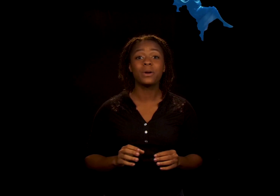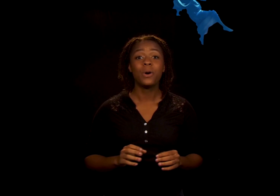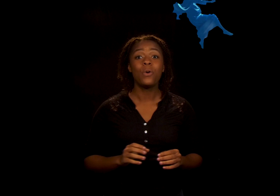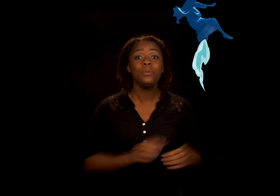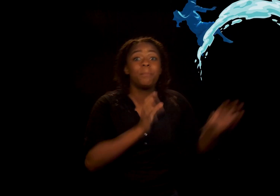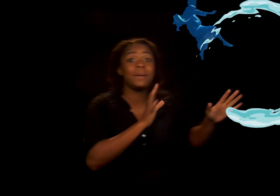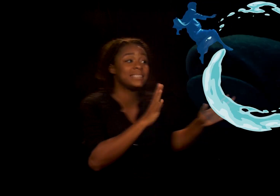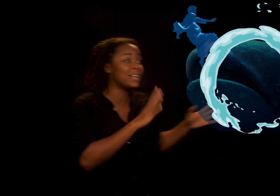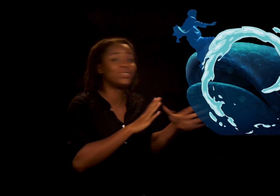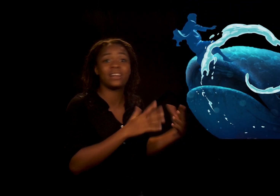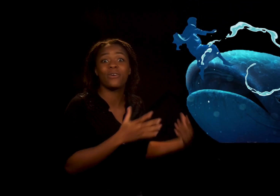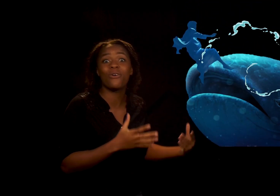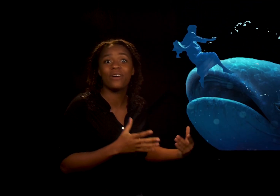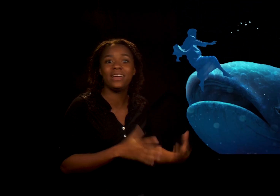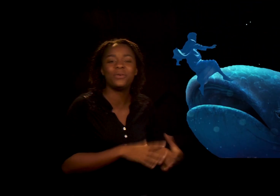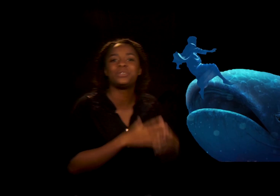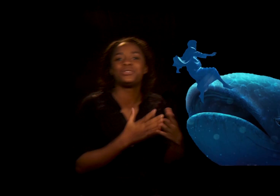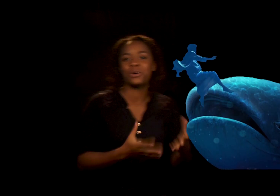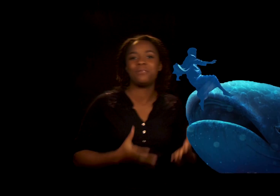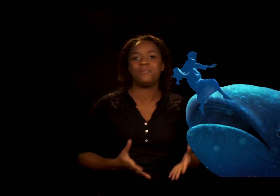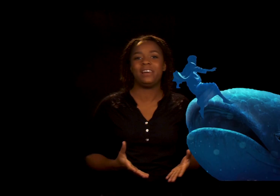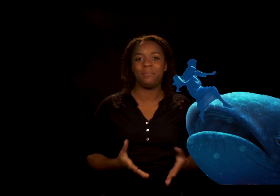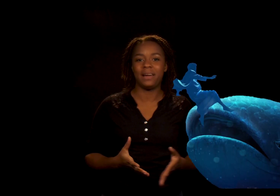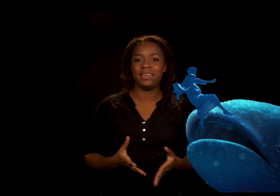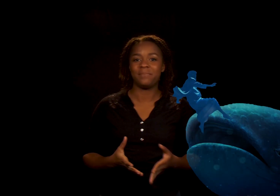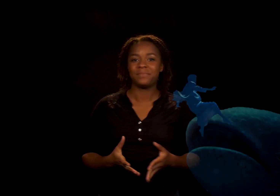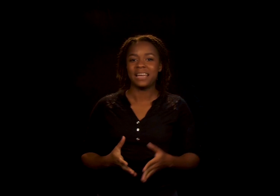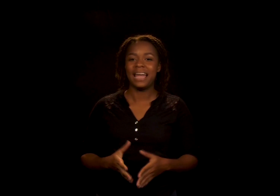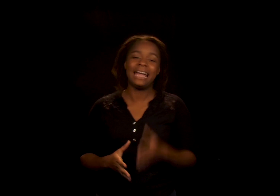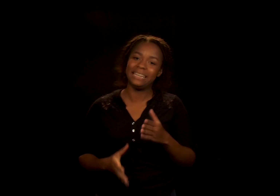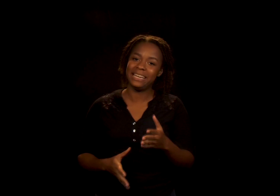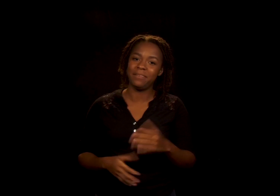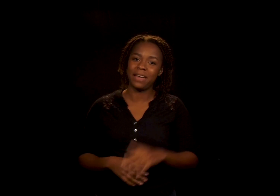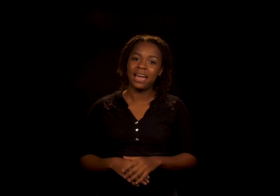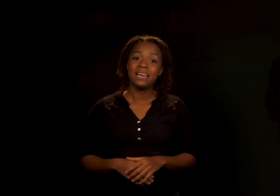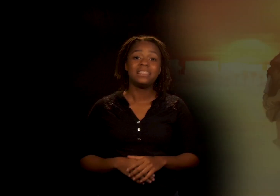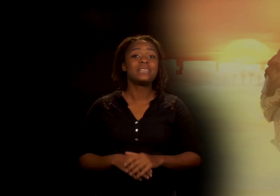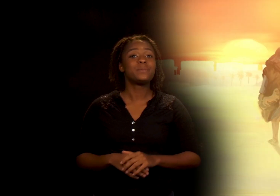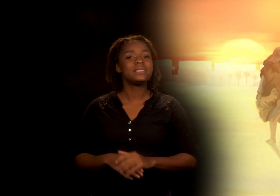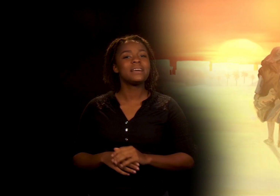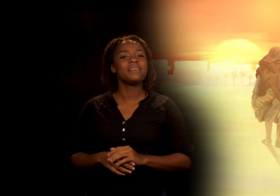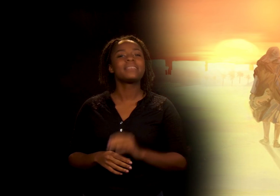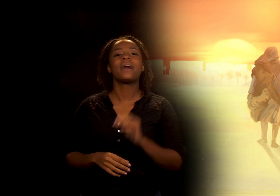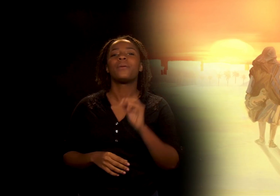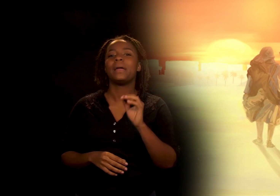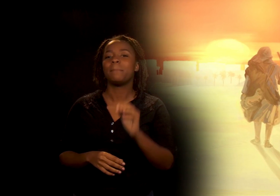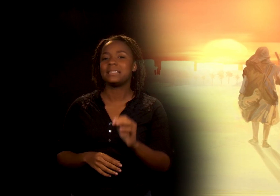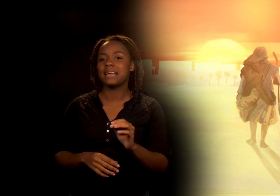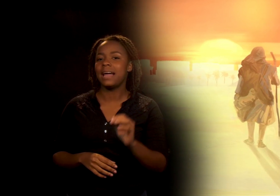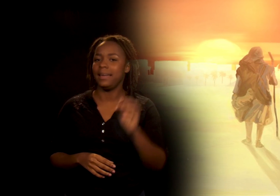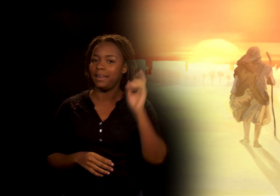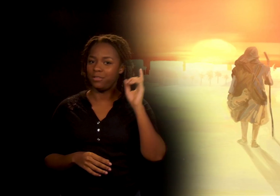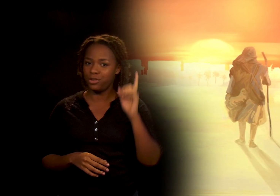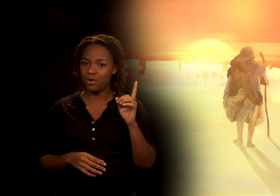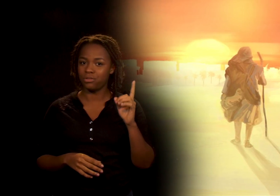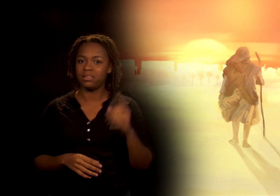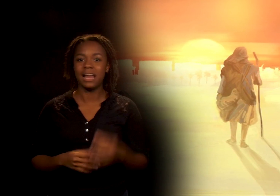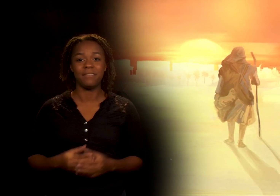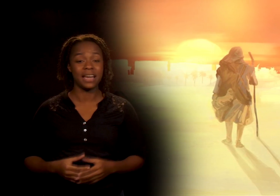Un pez se lo tragó y lo echó vivo en la playa En Nínive, después de haber dado el mensaje que Dios le había